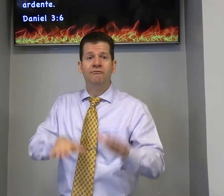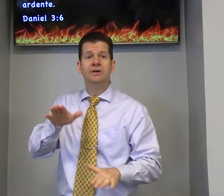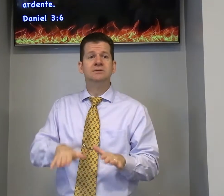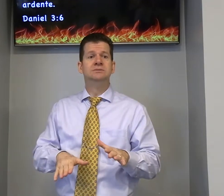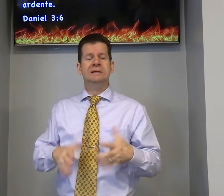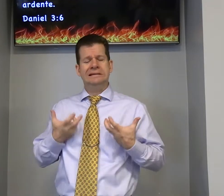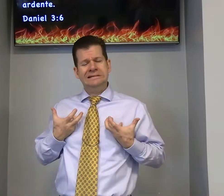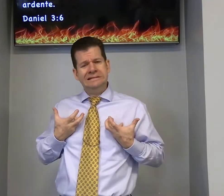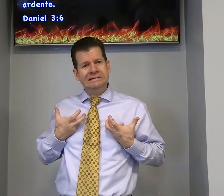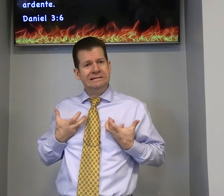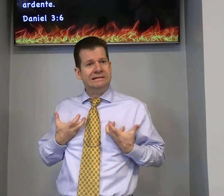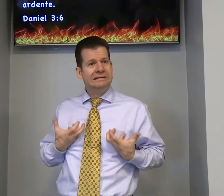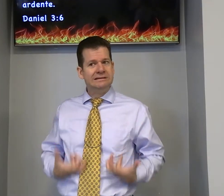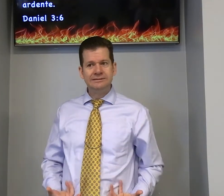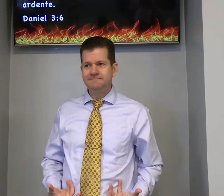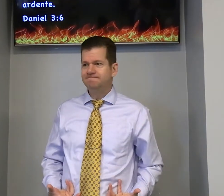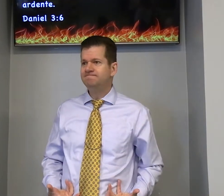às vezes cansa